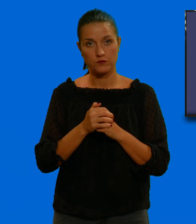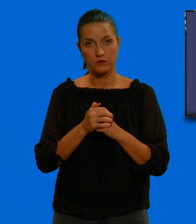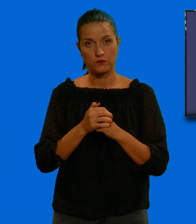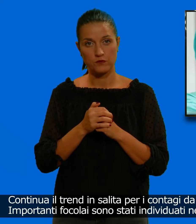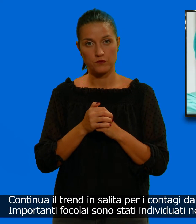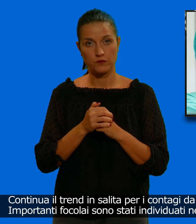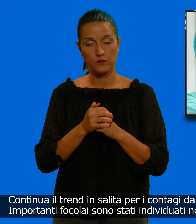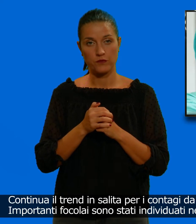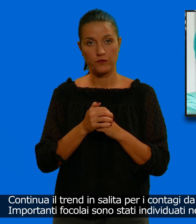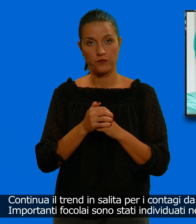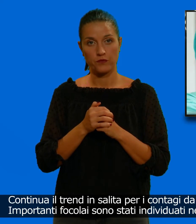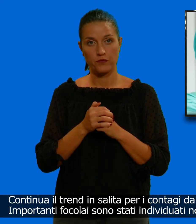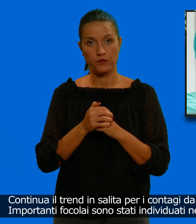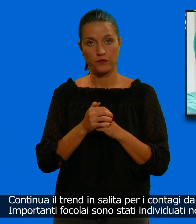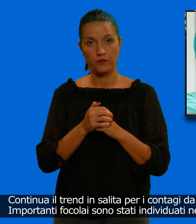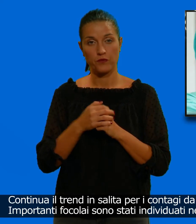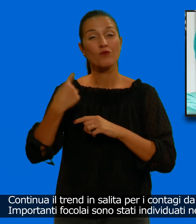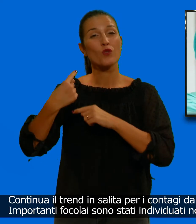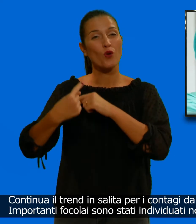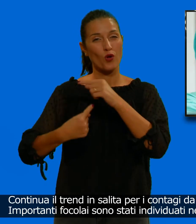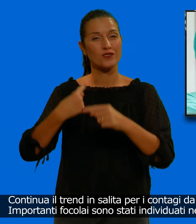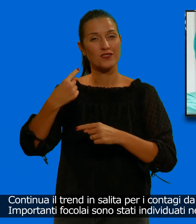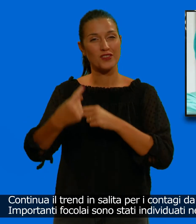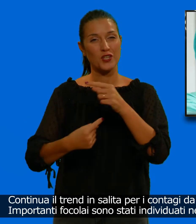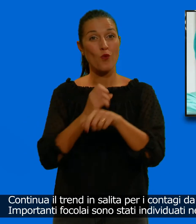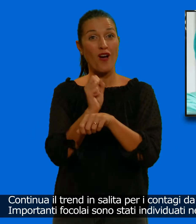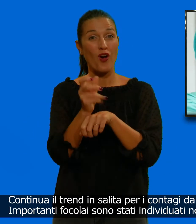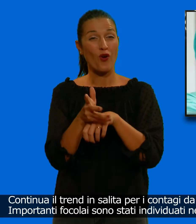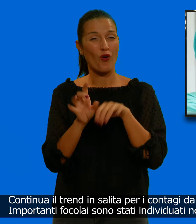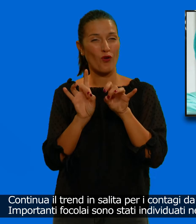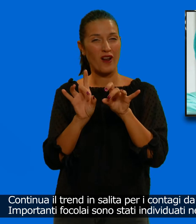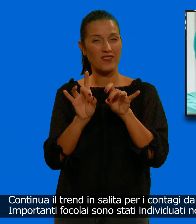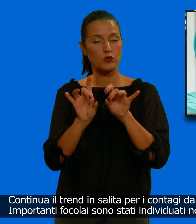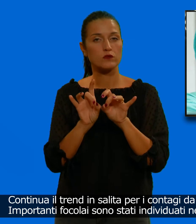Continua il trend in salita per i contagi da Covid-19 in Puglia.